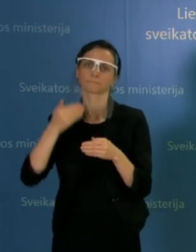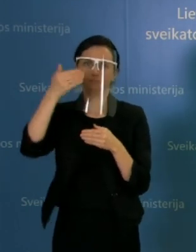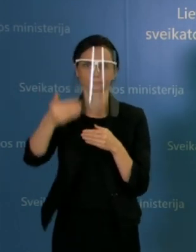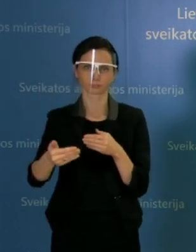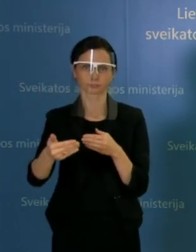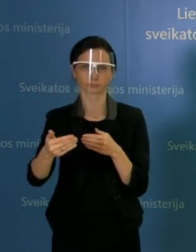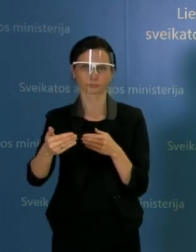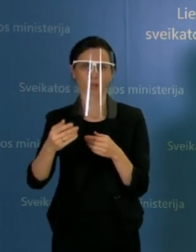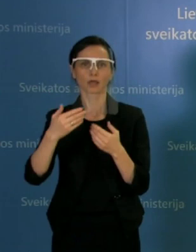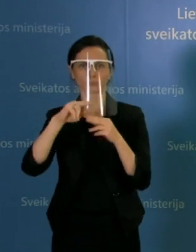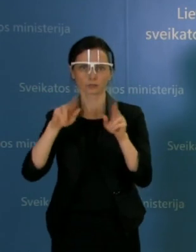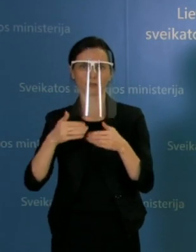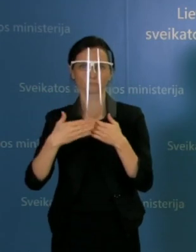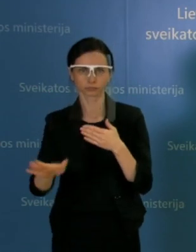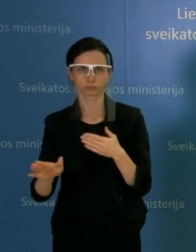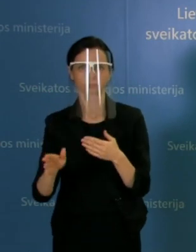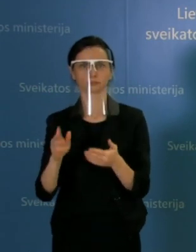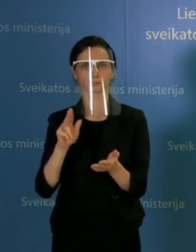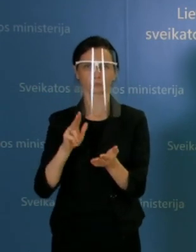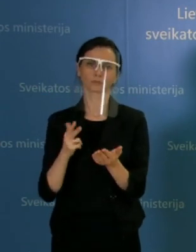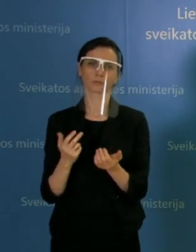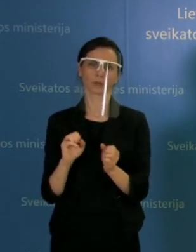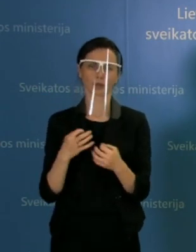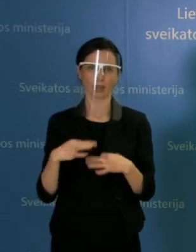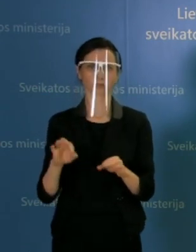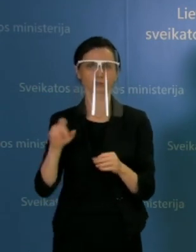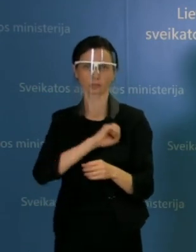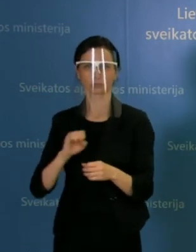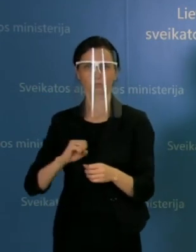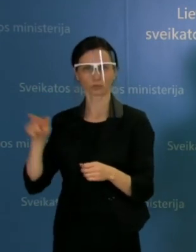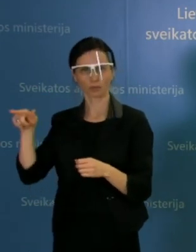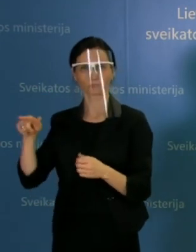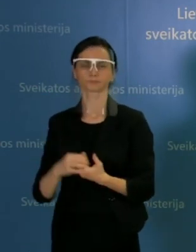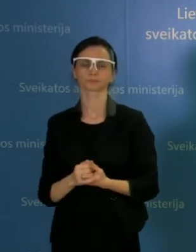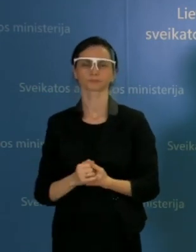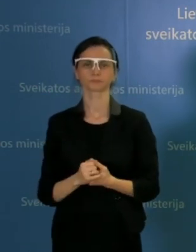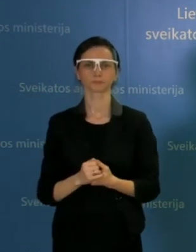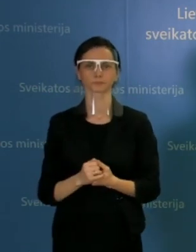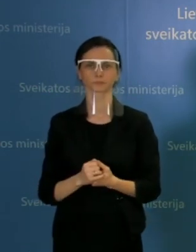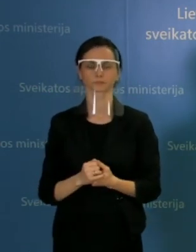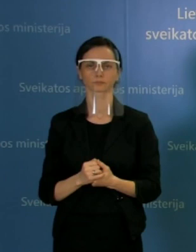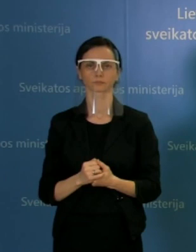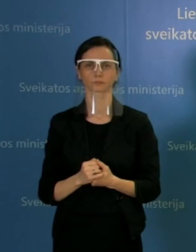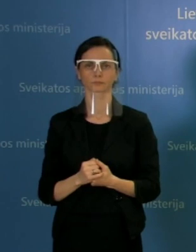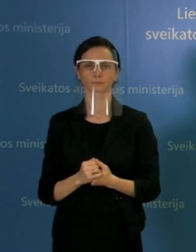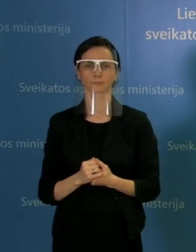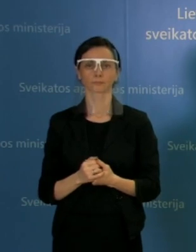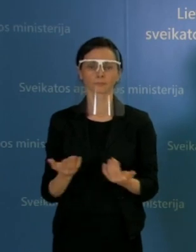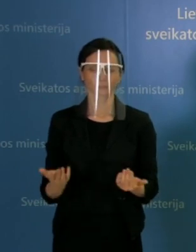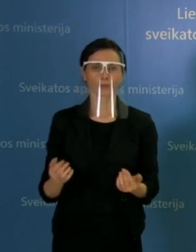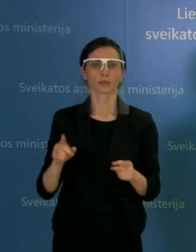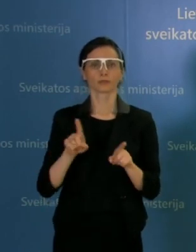nedarbingumą šeimos gydytojai paskirti. Taip pat pirmadienį